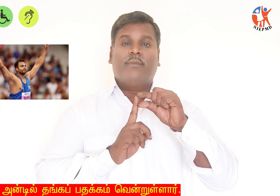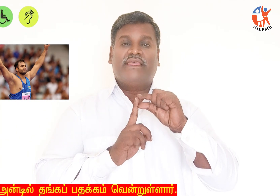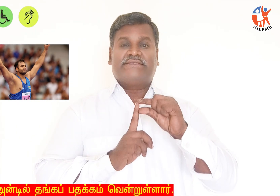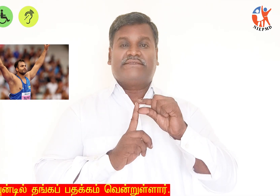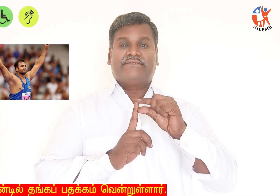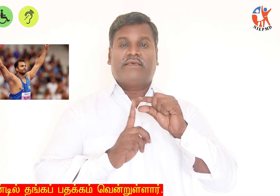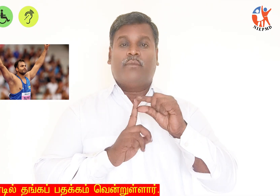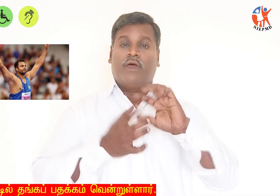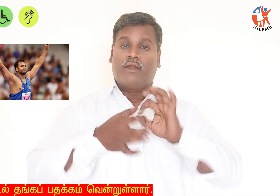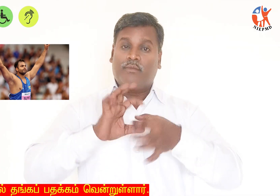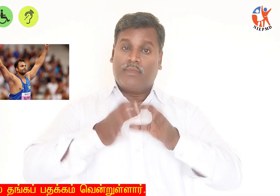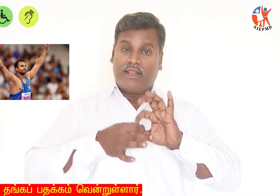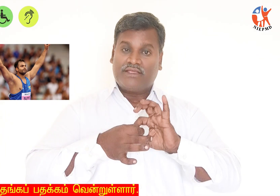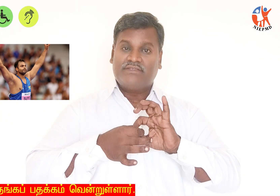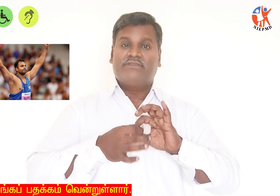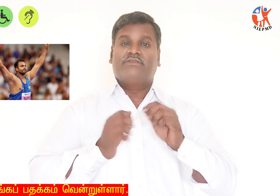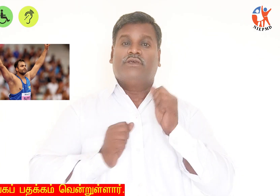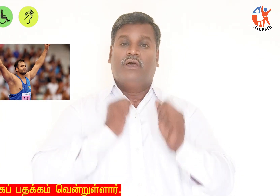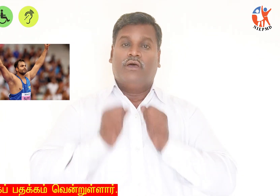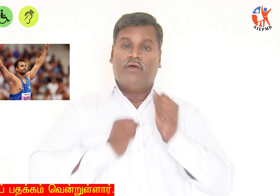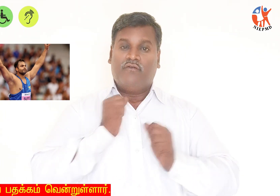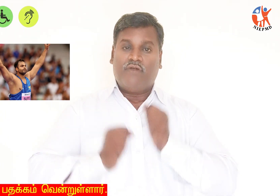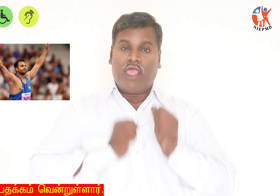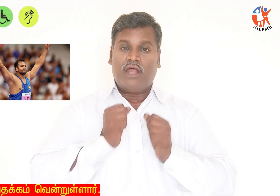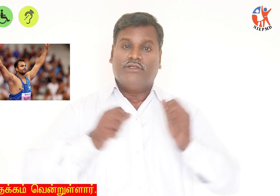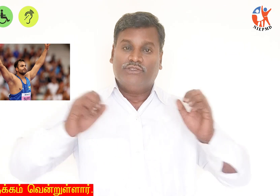இந்தைய வீரே சுமித் தண்டில் தங்கப் பதக்கம் தெஞ்சுழ்லார்